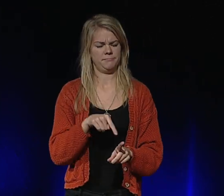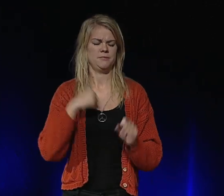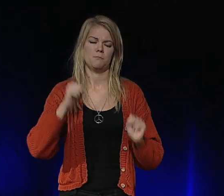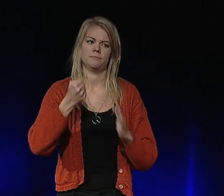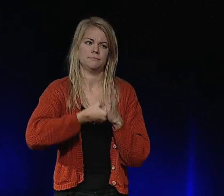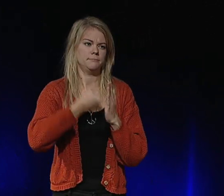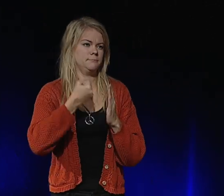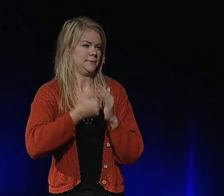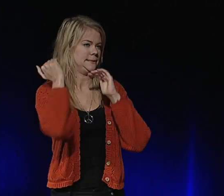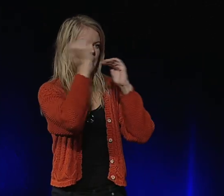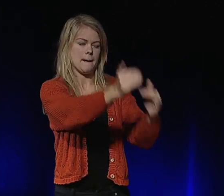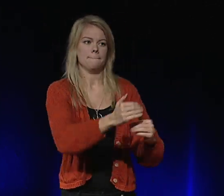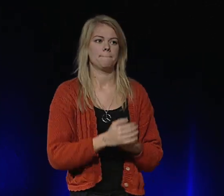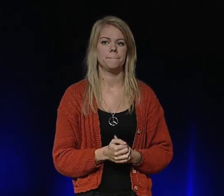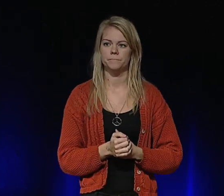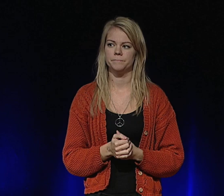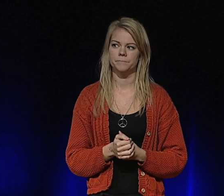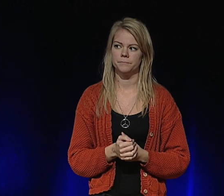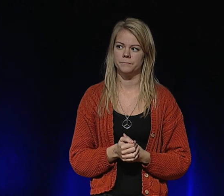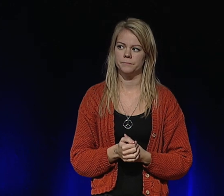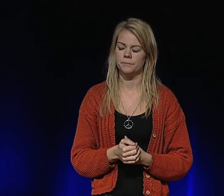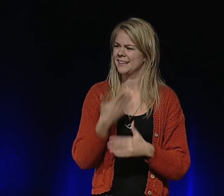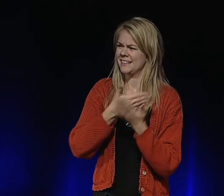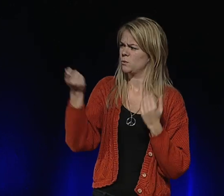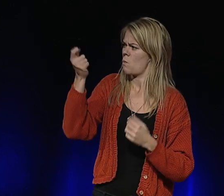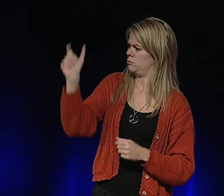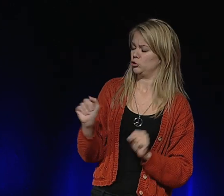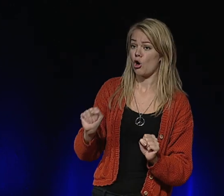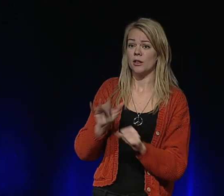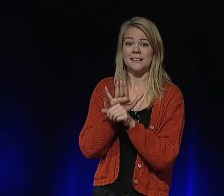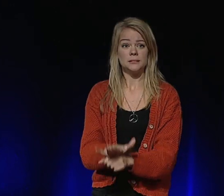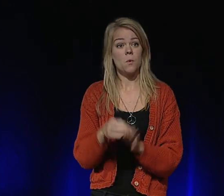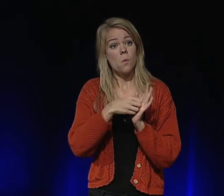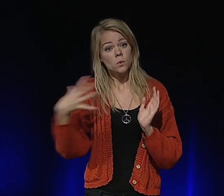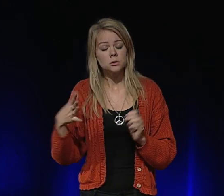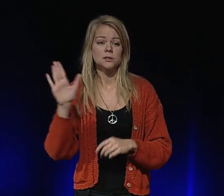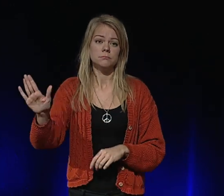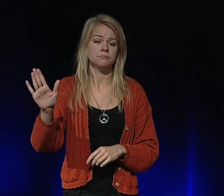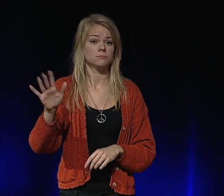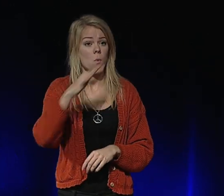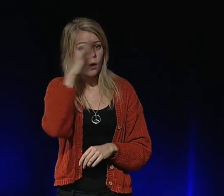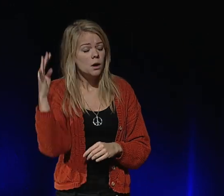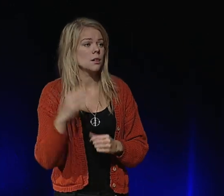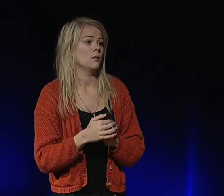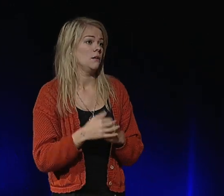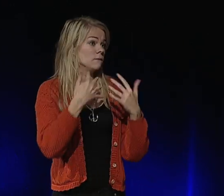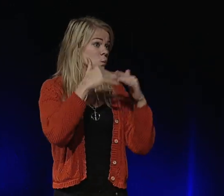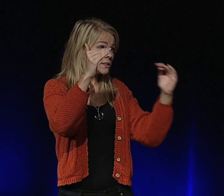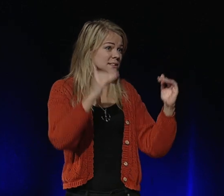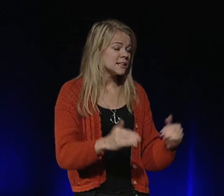Det är något som vi alla måste kämpa för hela tiden. Ingen människa ska diskrimineras på grund av sin